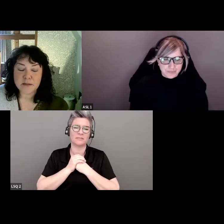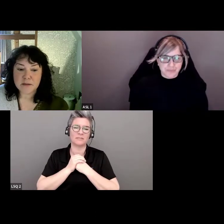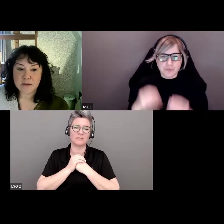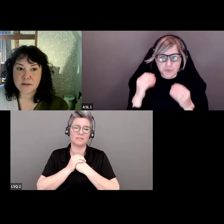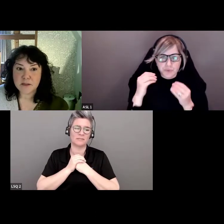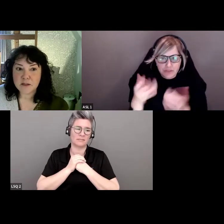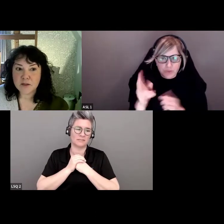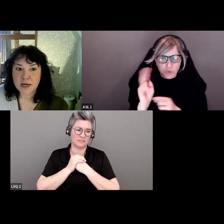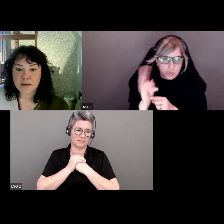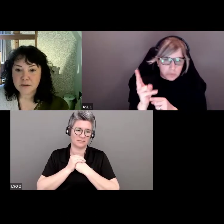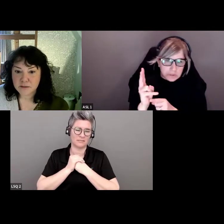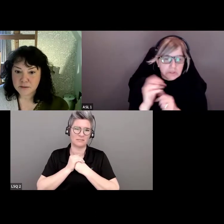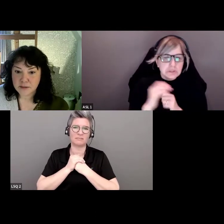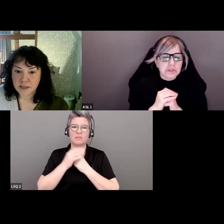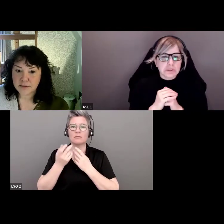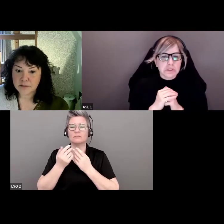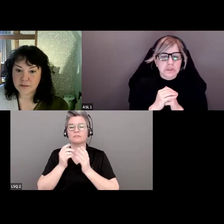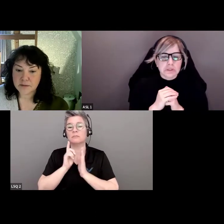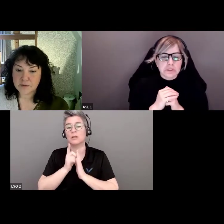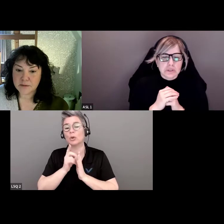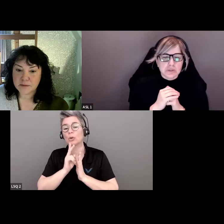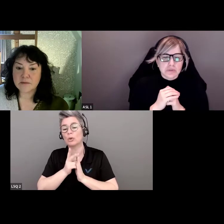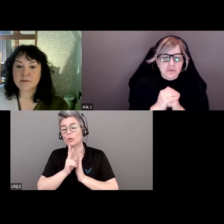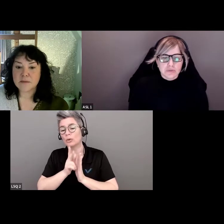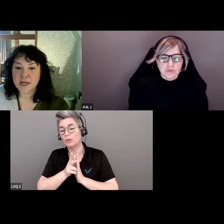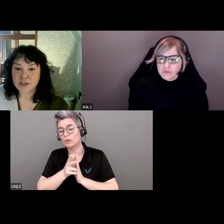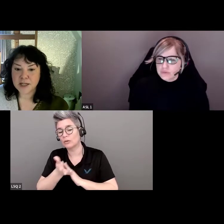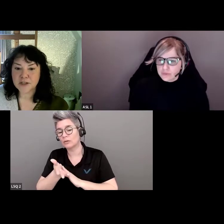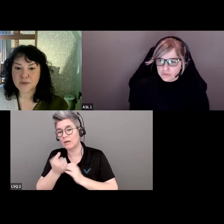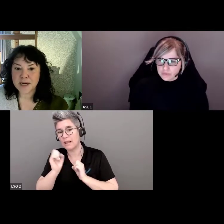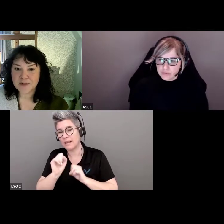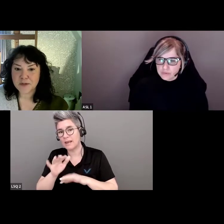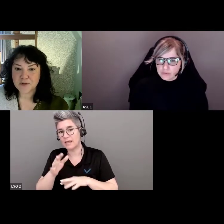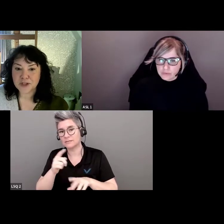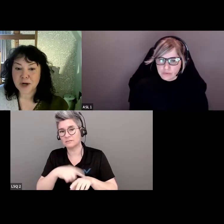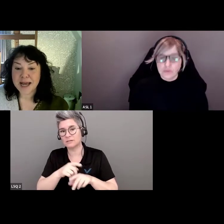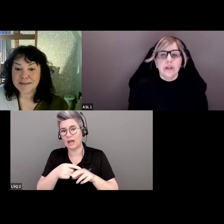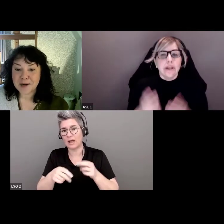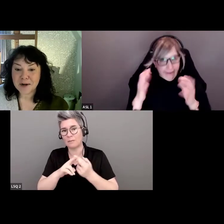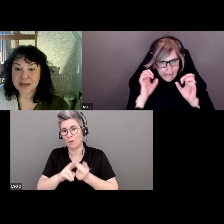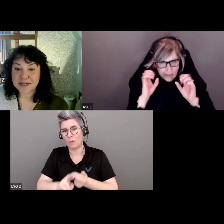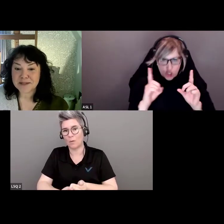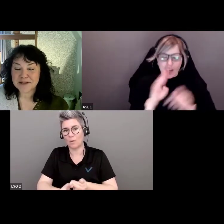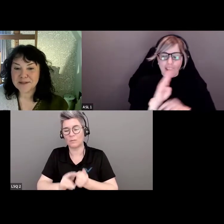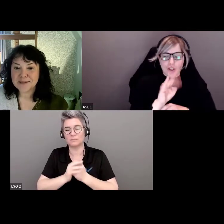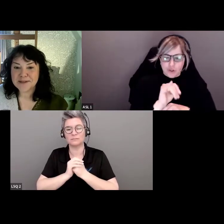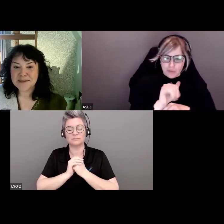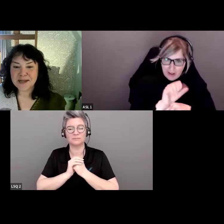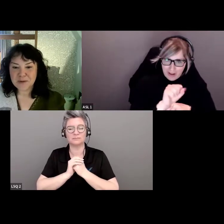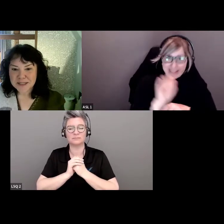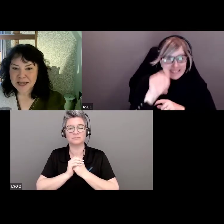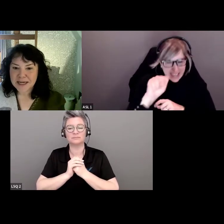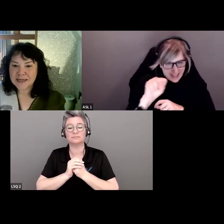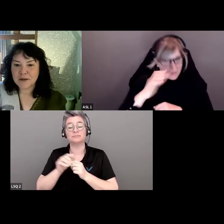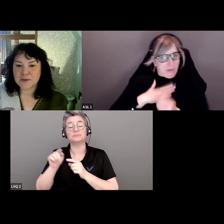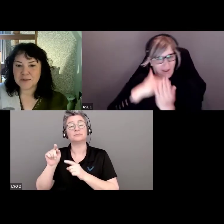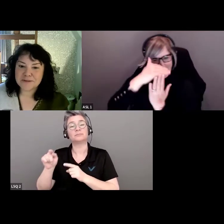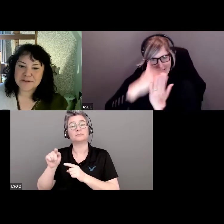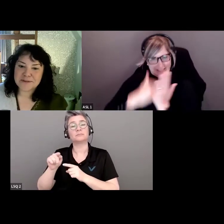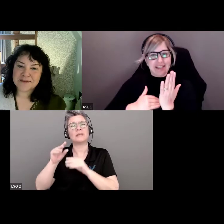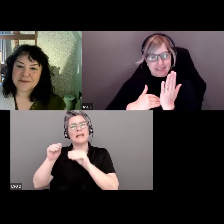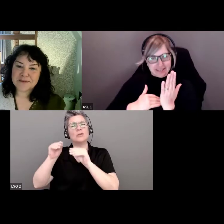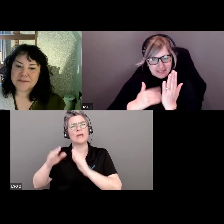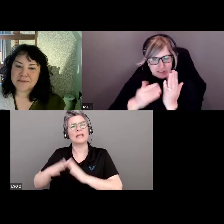Quelques minutes pour vous laisser le temps de répondre. L'éducatif, quelqu'un dit